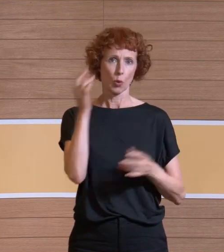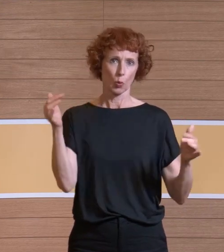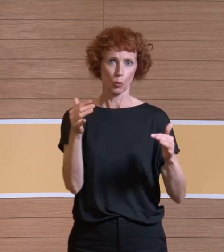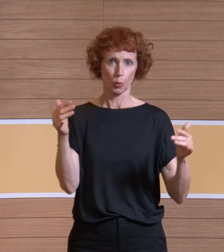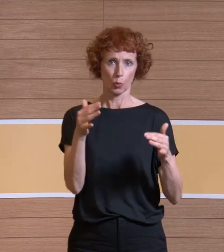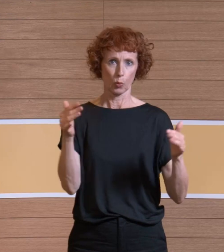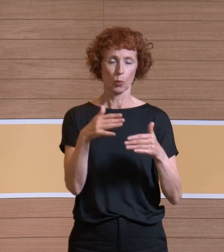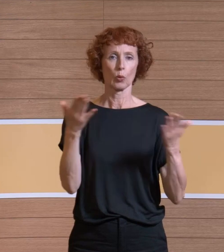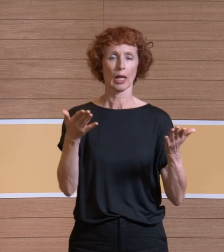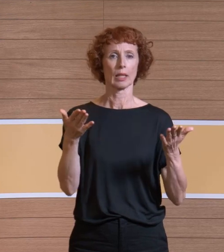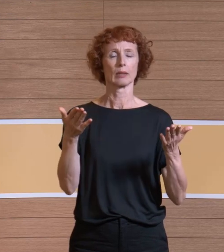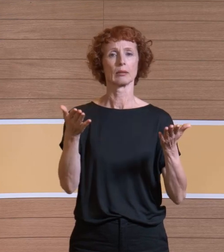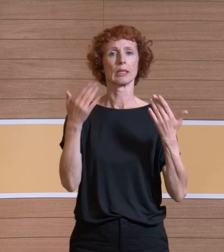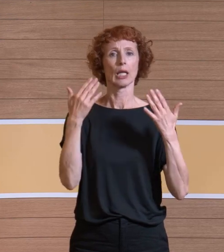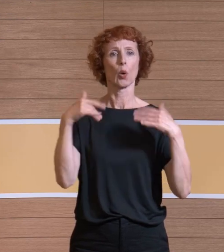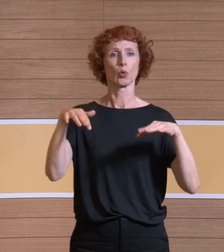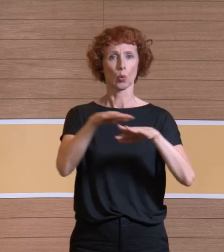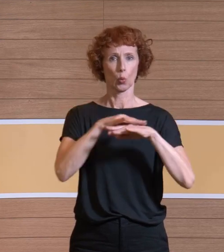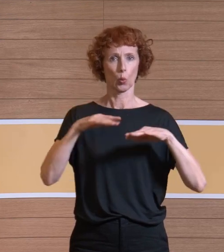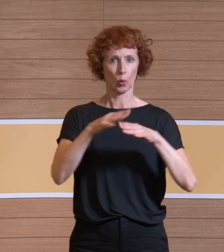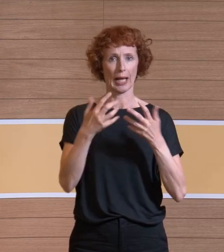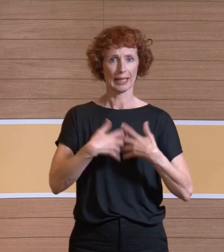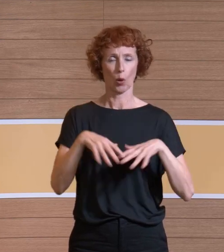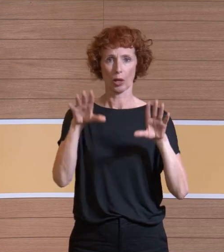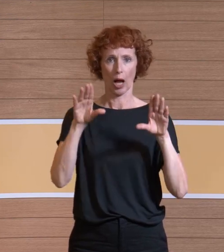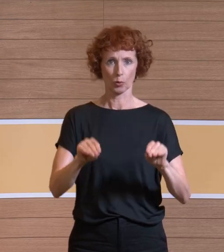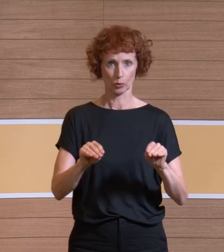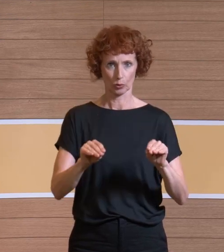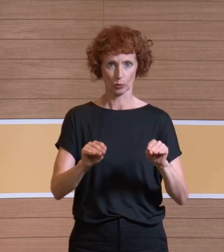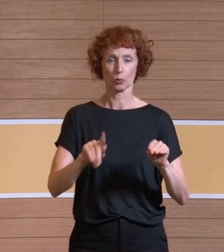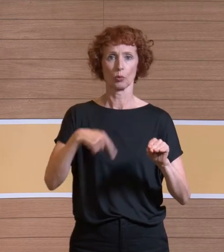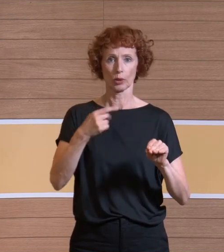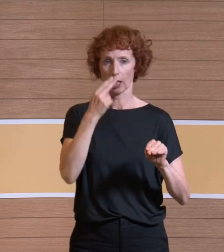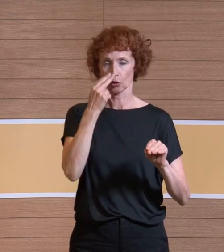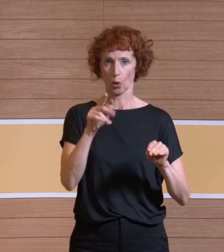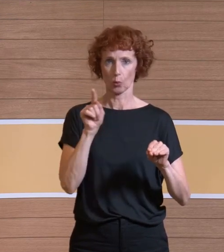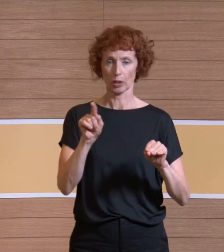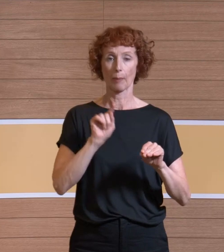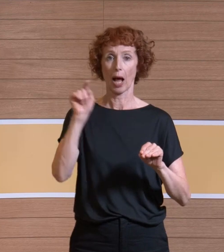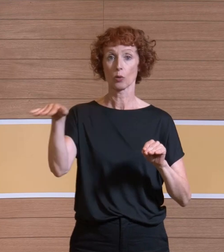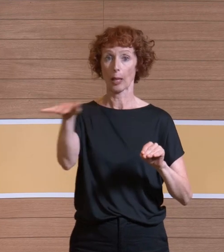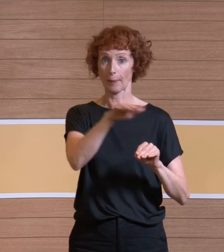Aerosolgenerator ausgeschaltet und haben dann geguckt, wie sich im Außenbereich die Partikel